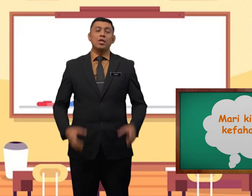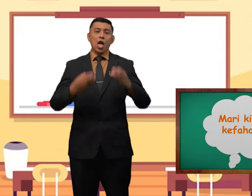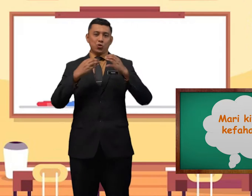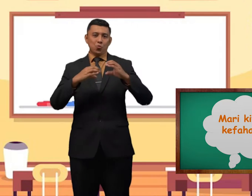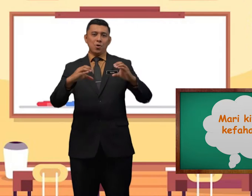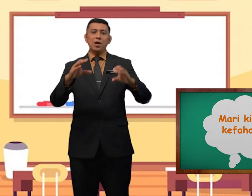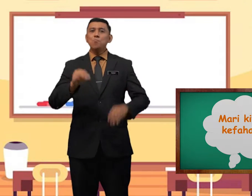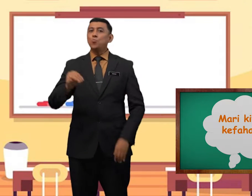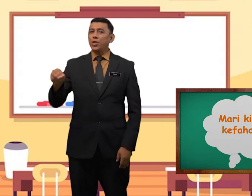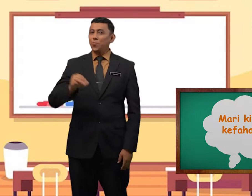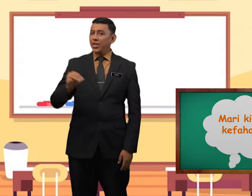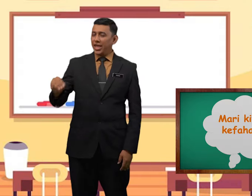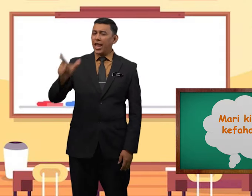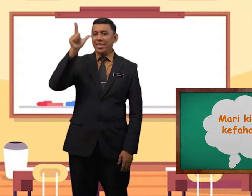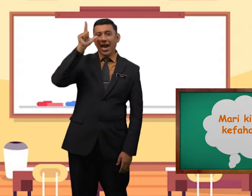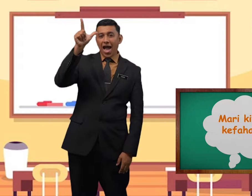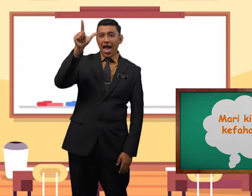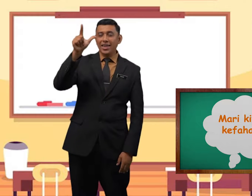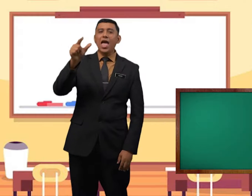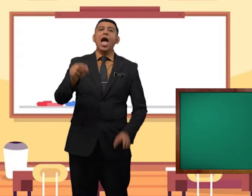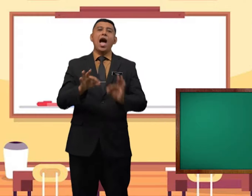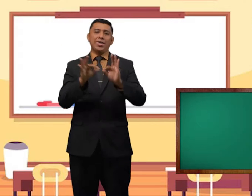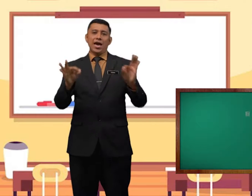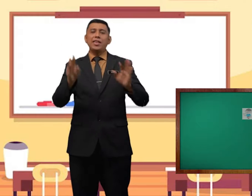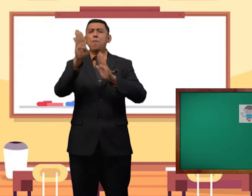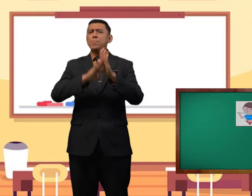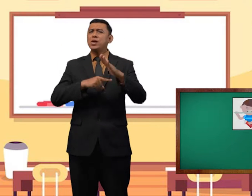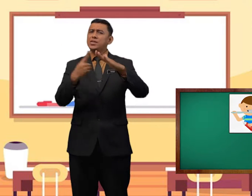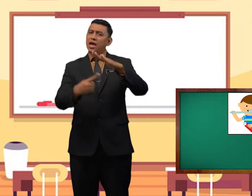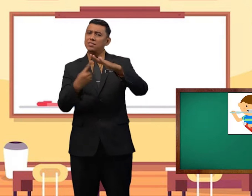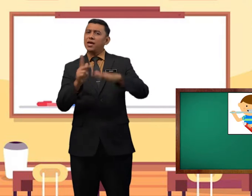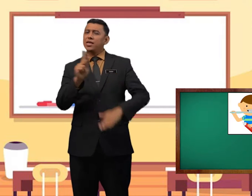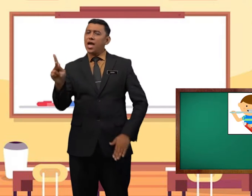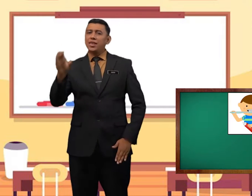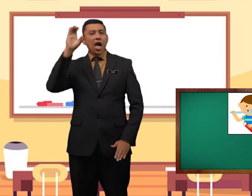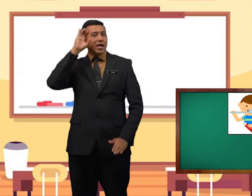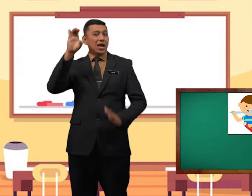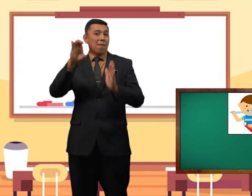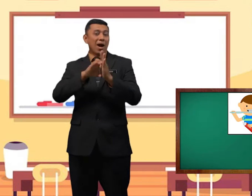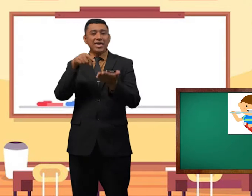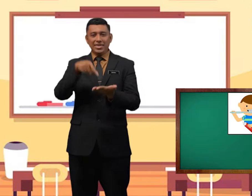Cuba murid-murid lihat ayat berdasarkan gambar ini.